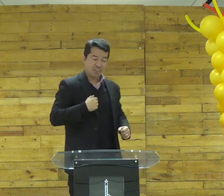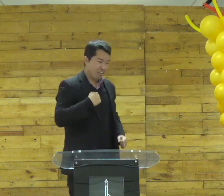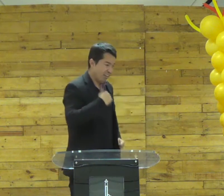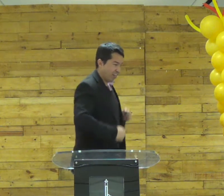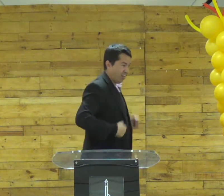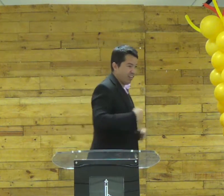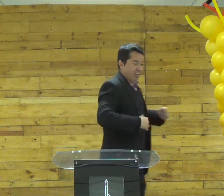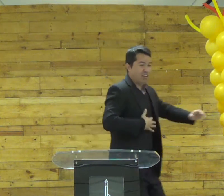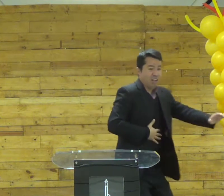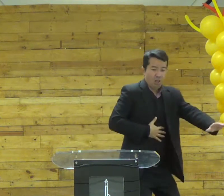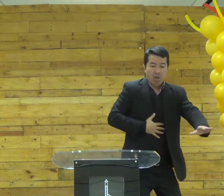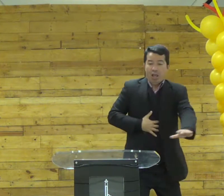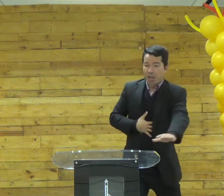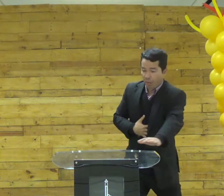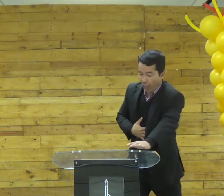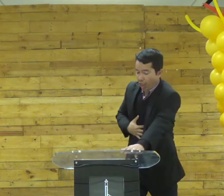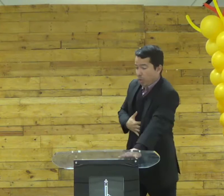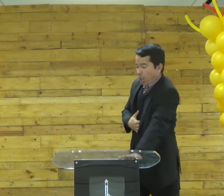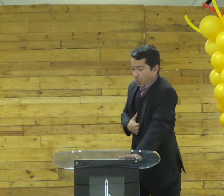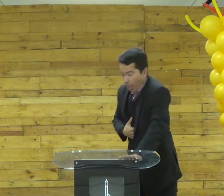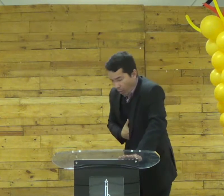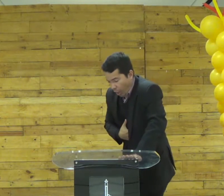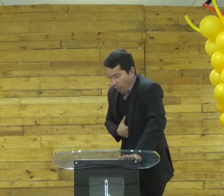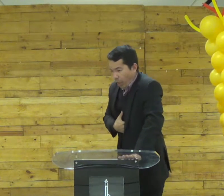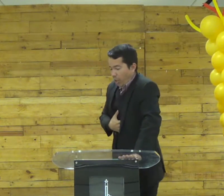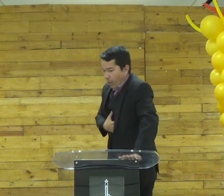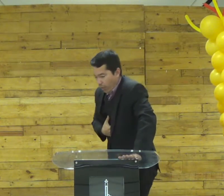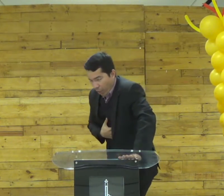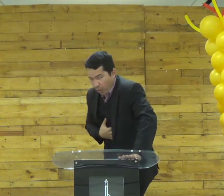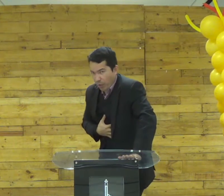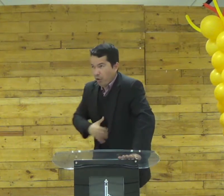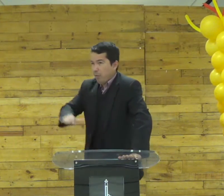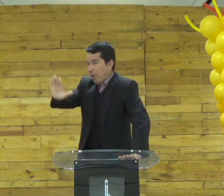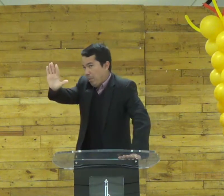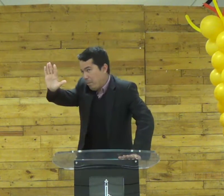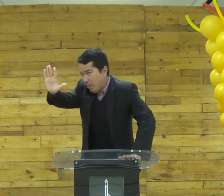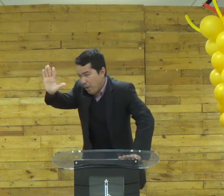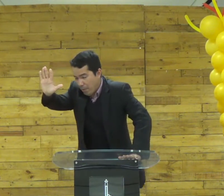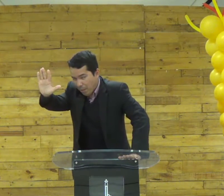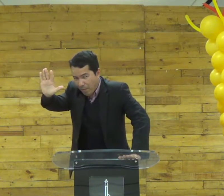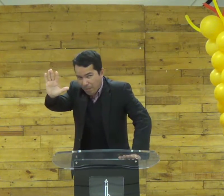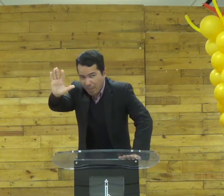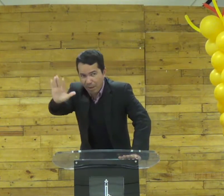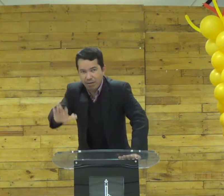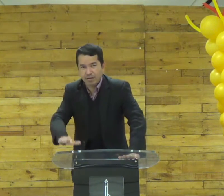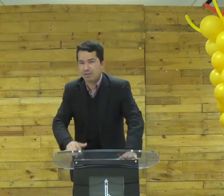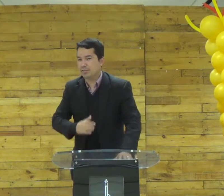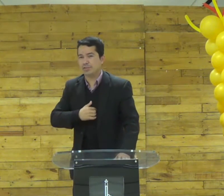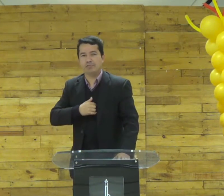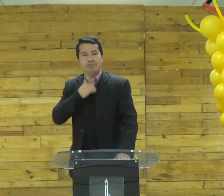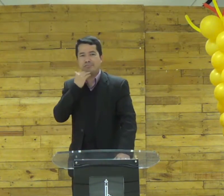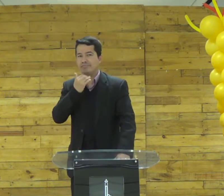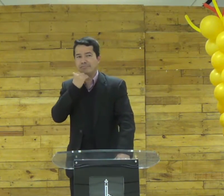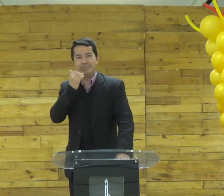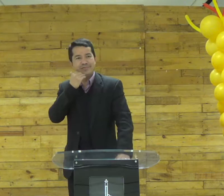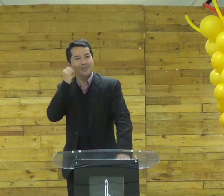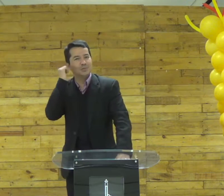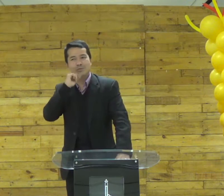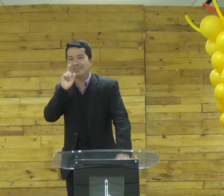ai eu estou correndo ali tem que trazer água aqui para mim não pera pera pera está muito rápido calma deixa eu esperar não estou